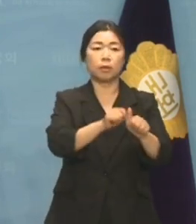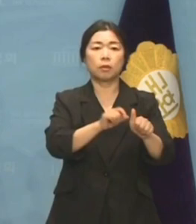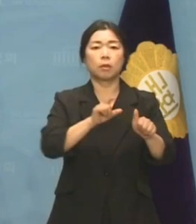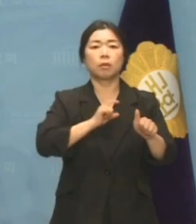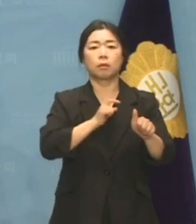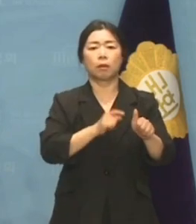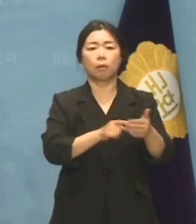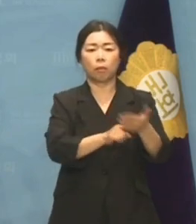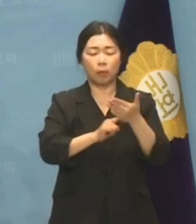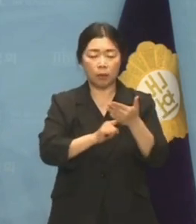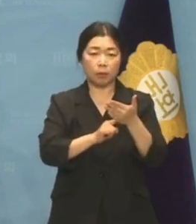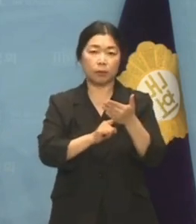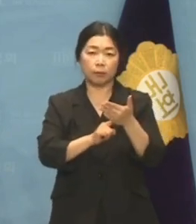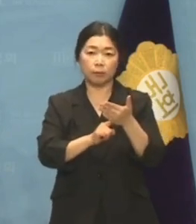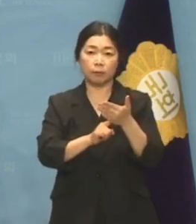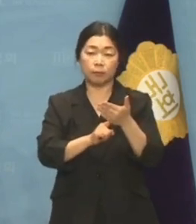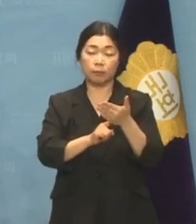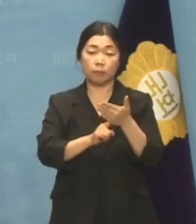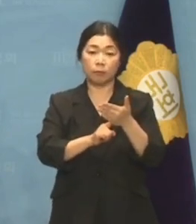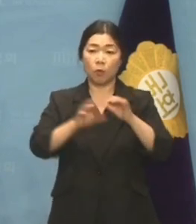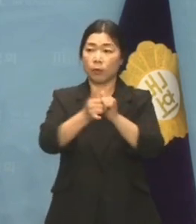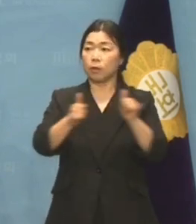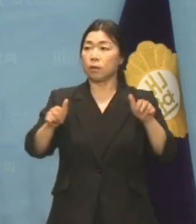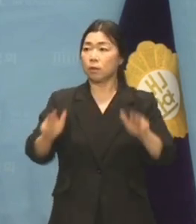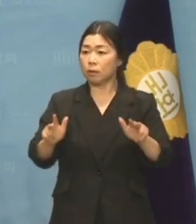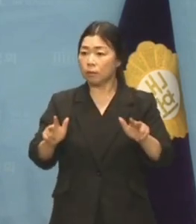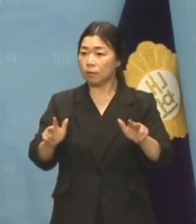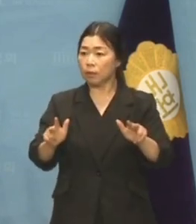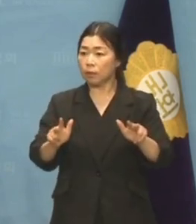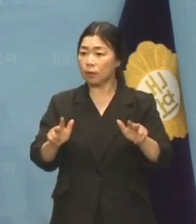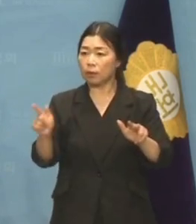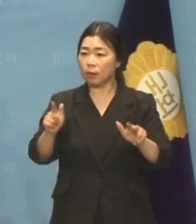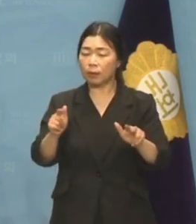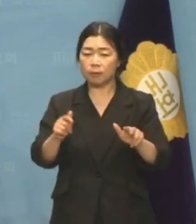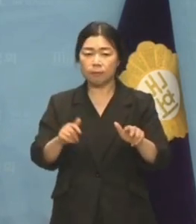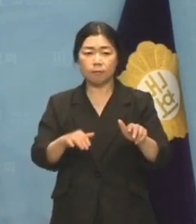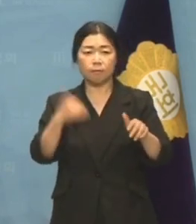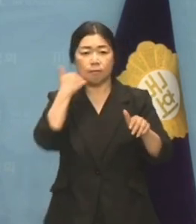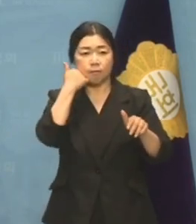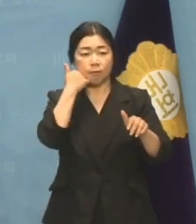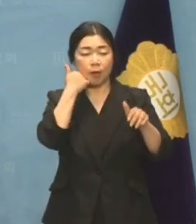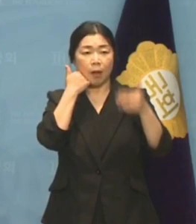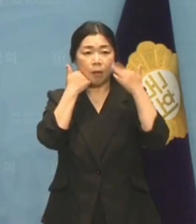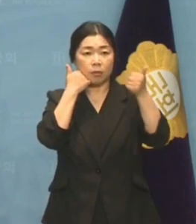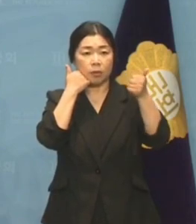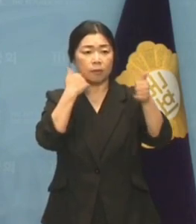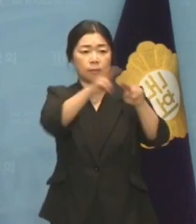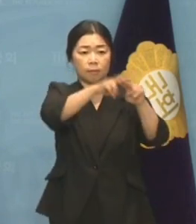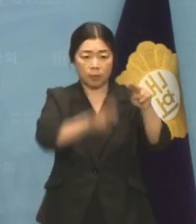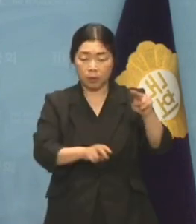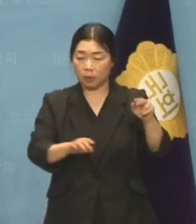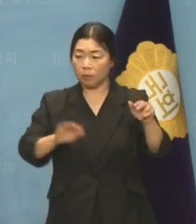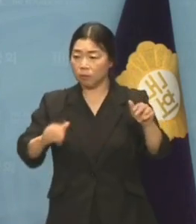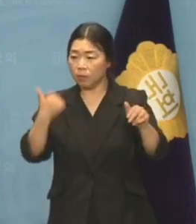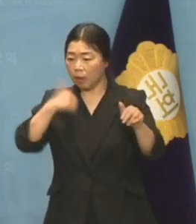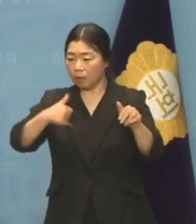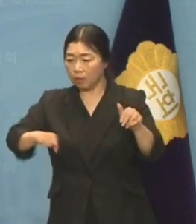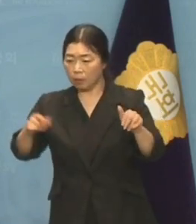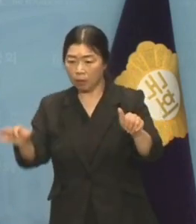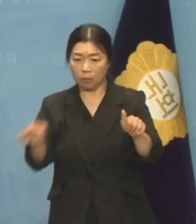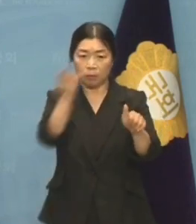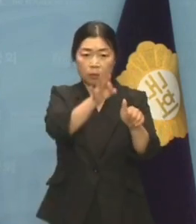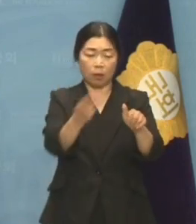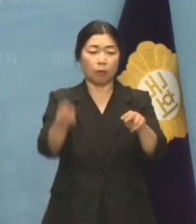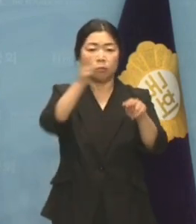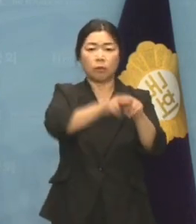드러나고 있습니다. 국민들은 현대판 음서제라며 분노하고 있습니다. 선관위